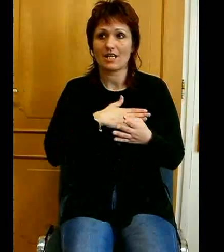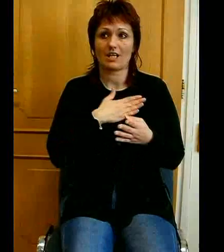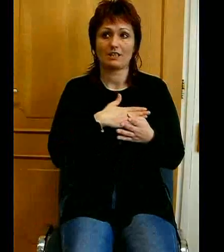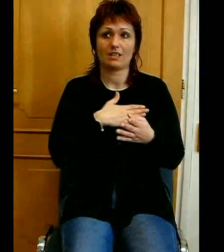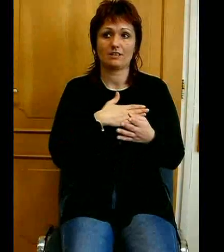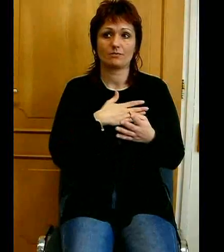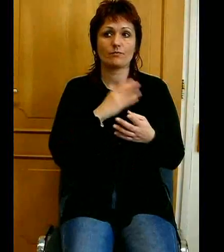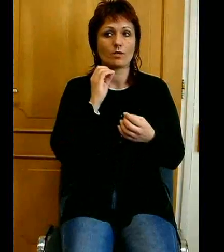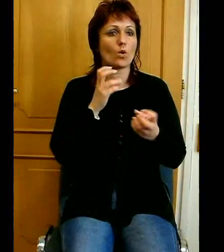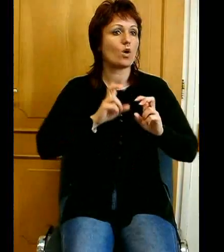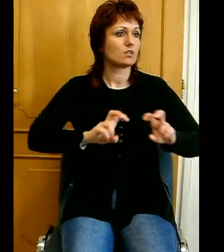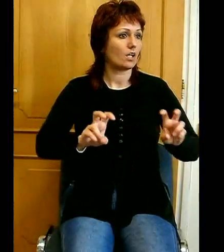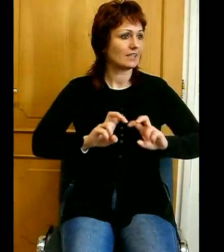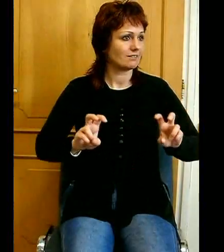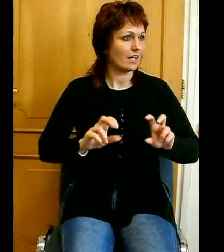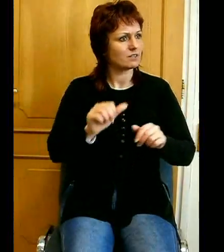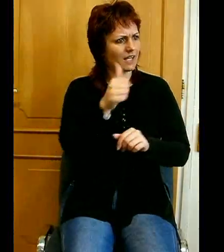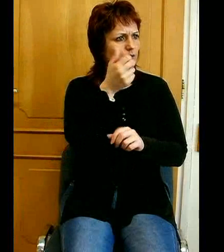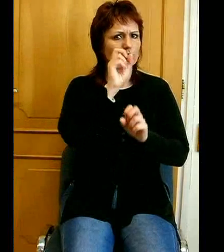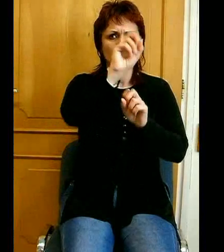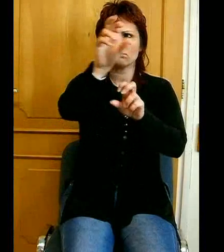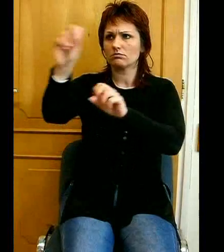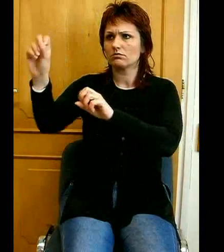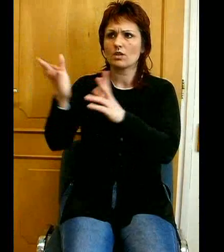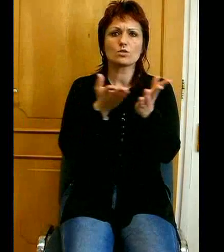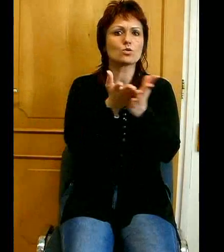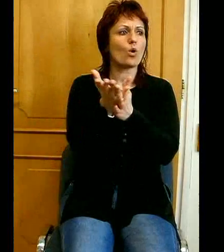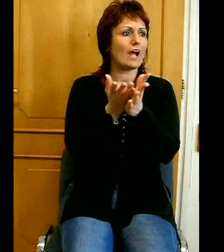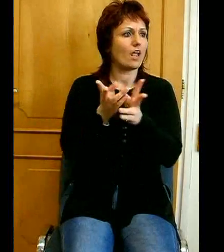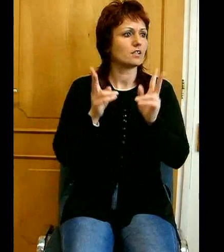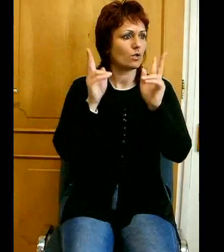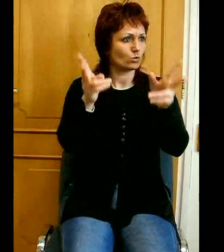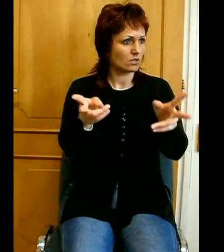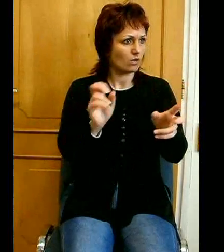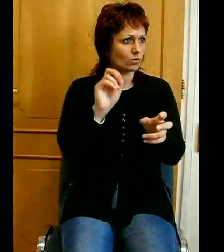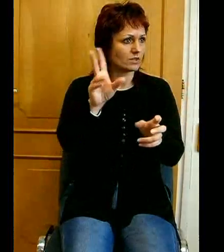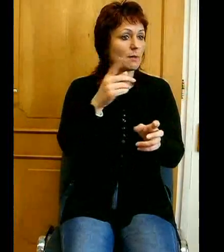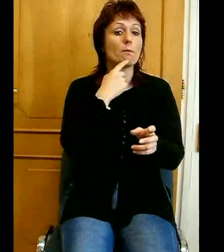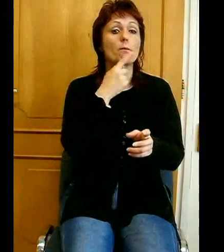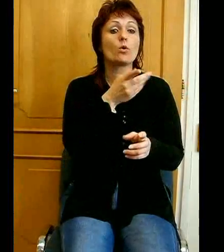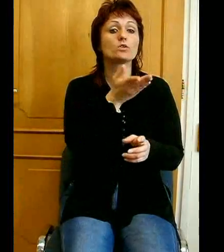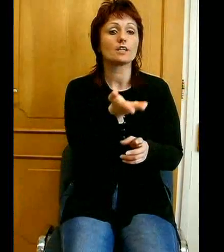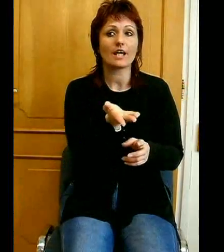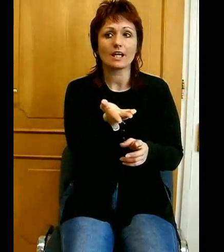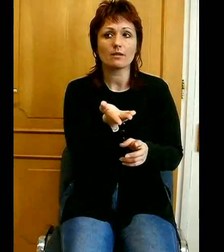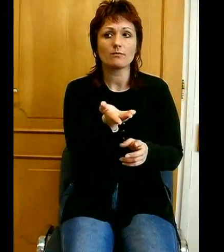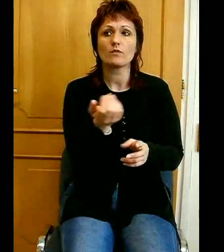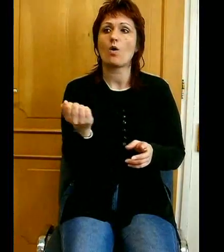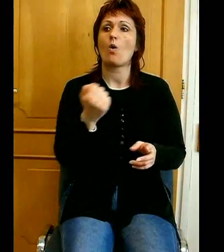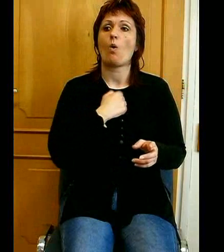szolgálati útra, akkor egyetek között ezt is mondta neki. Pogányokhoz vezető útra ne